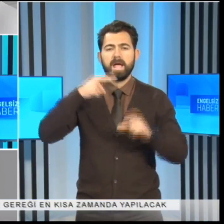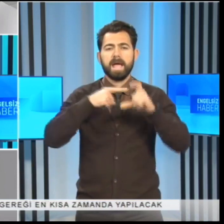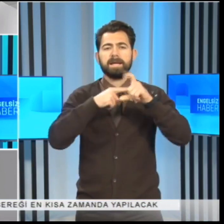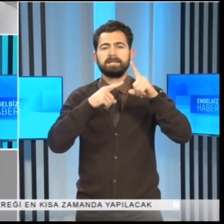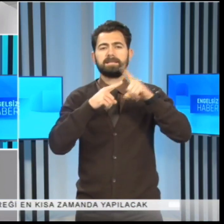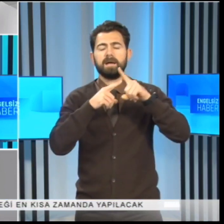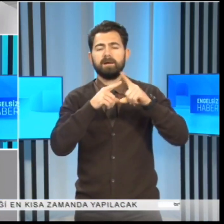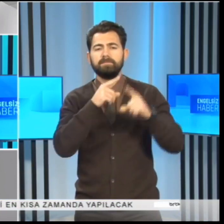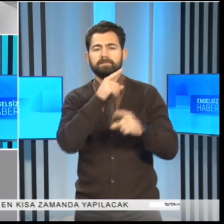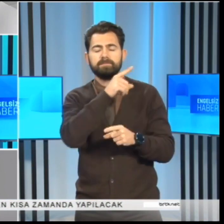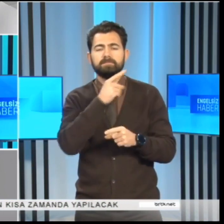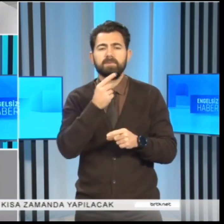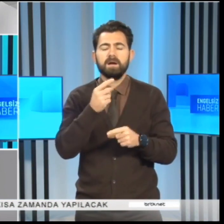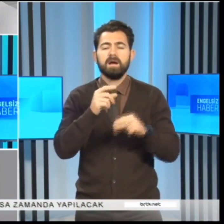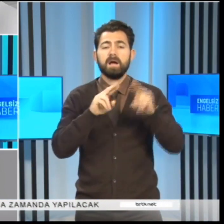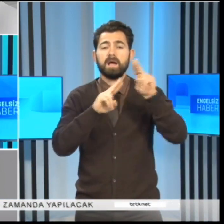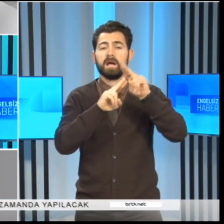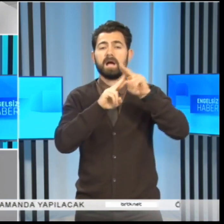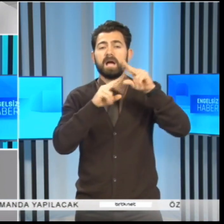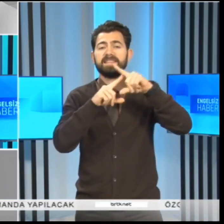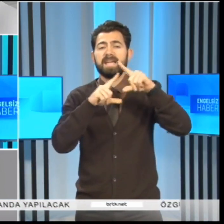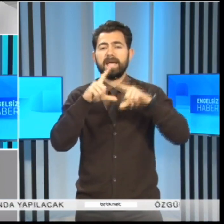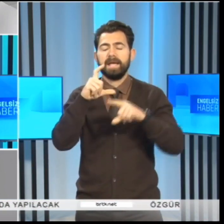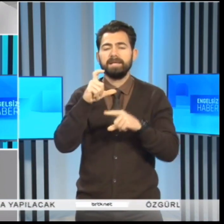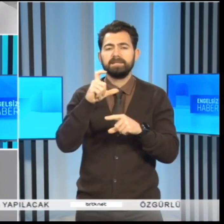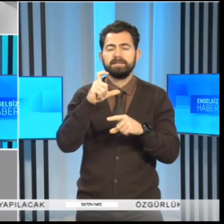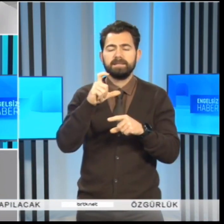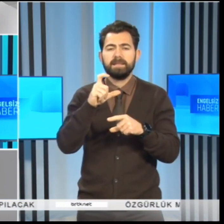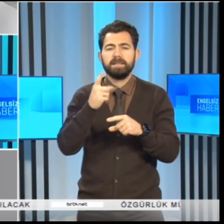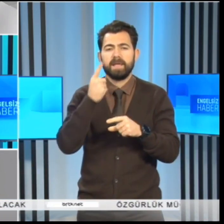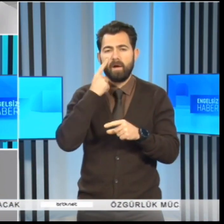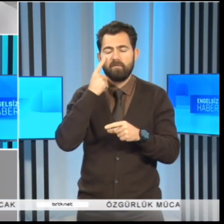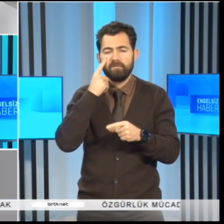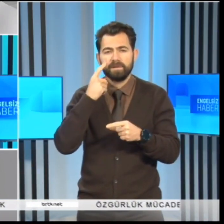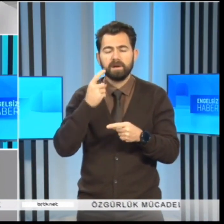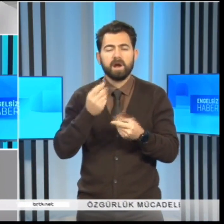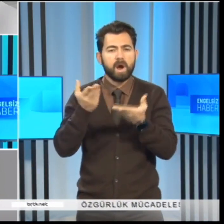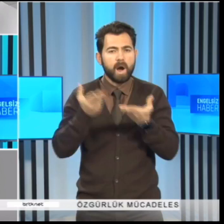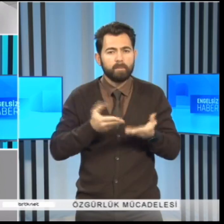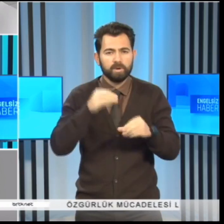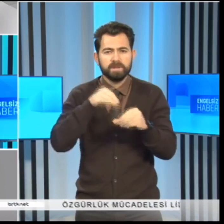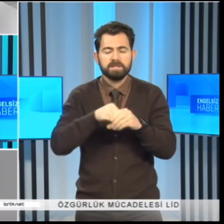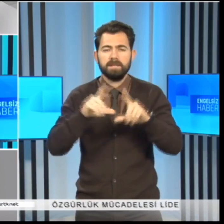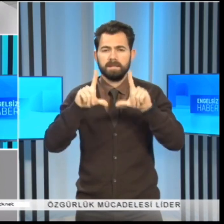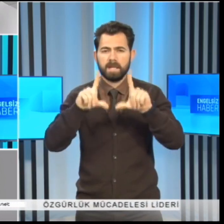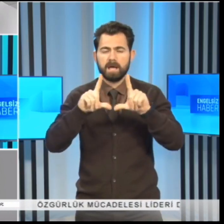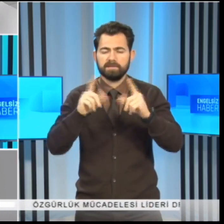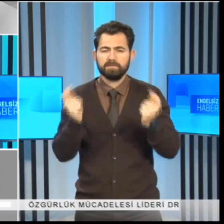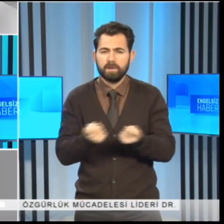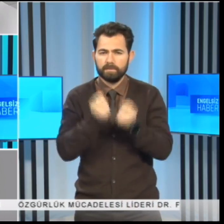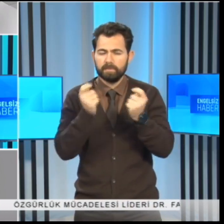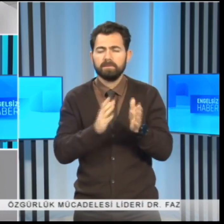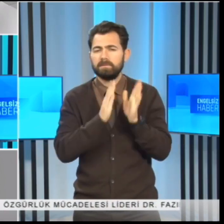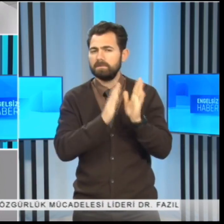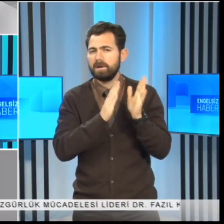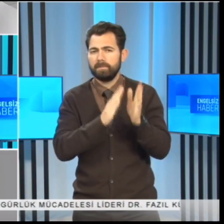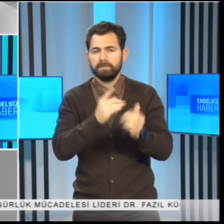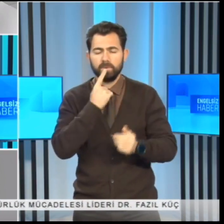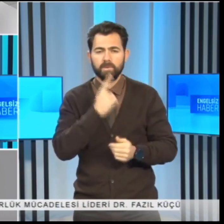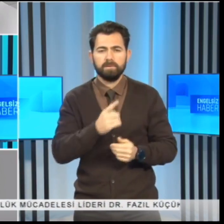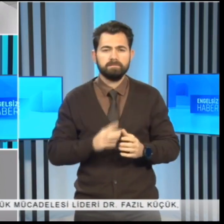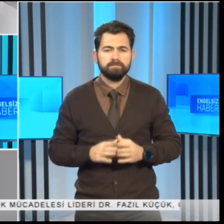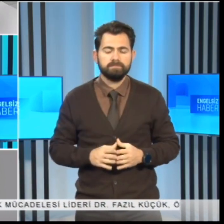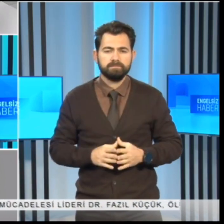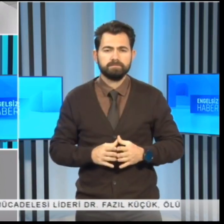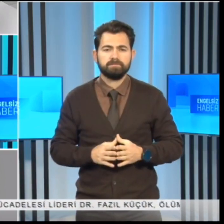Cumhurbaşkanı Ersin Tatar, Kuzey Kıbrıs Türk Cumhuriyeti'nin tanınması için gereken adımların devam